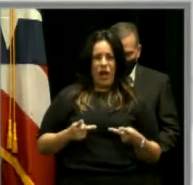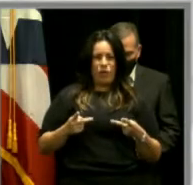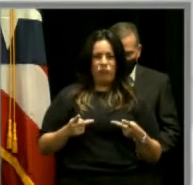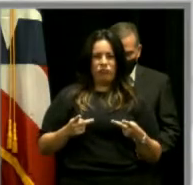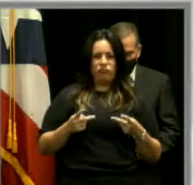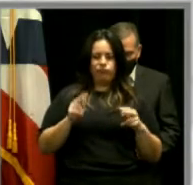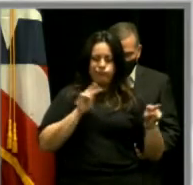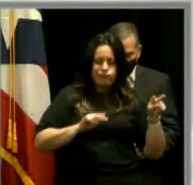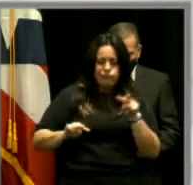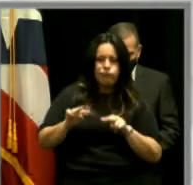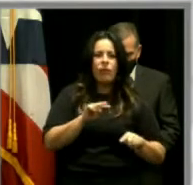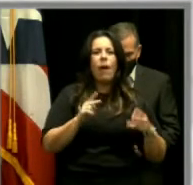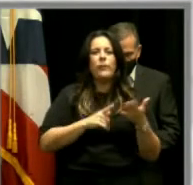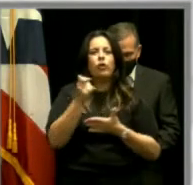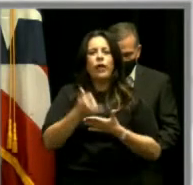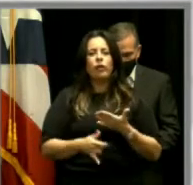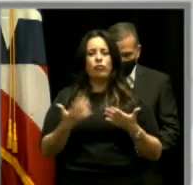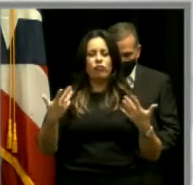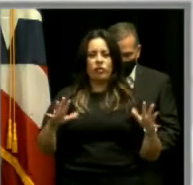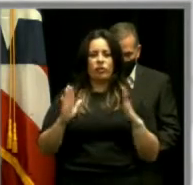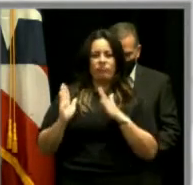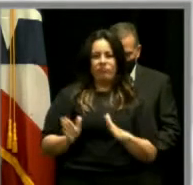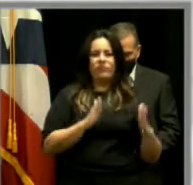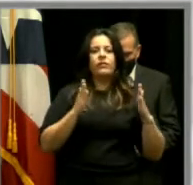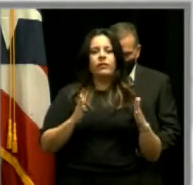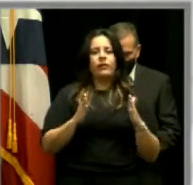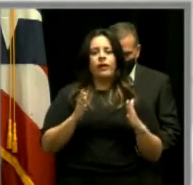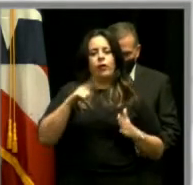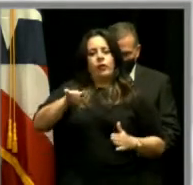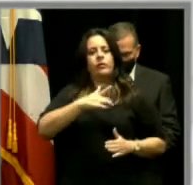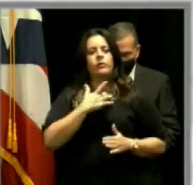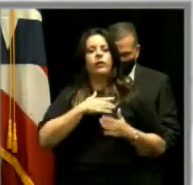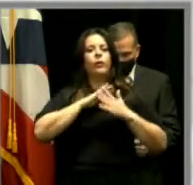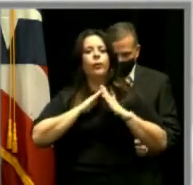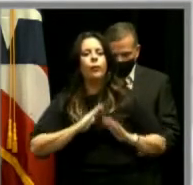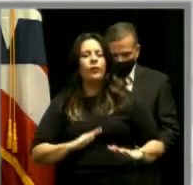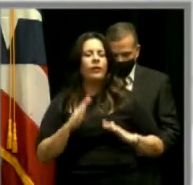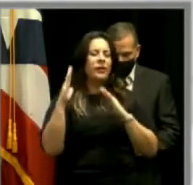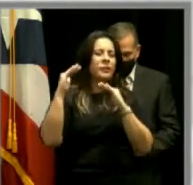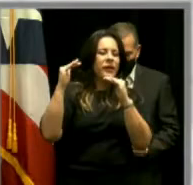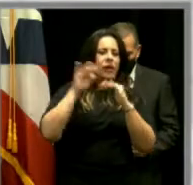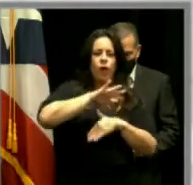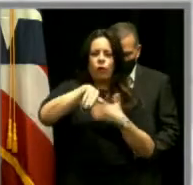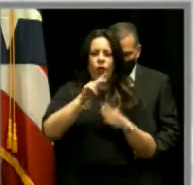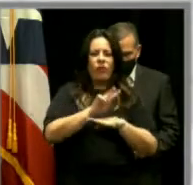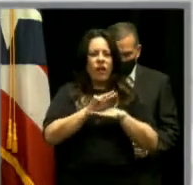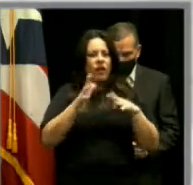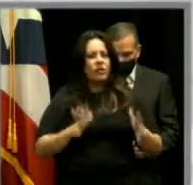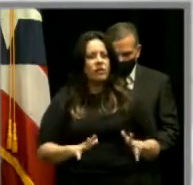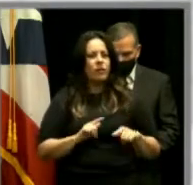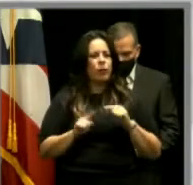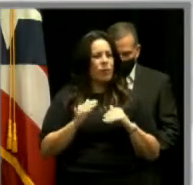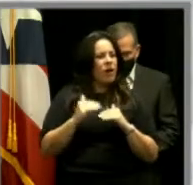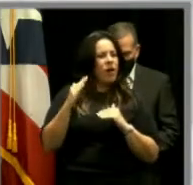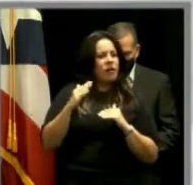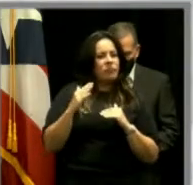que debe ser el proyecto propuesto, le debe dar paz y esperanza a todos los viequenses, pero más que eso. Una de las cosas